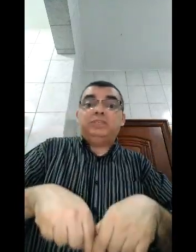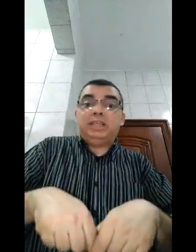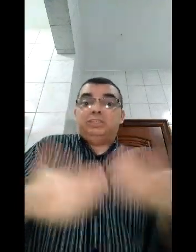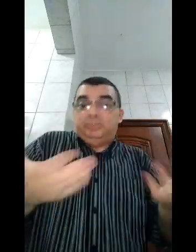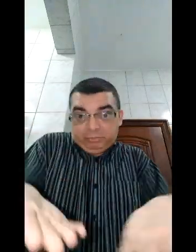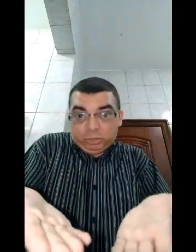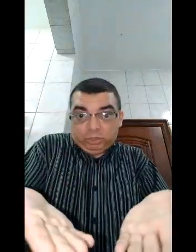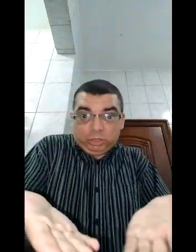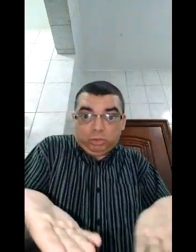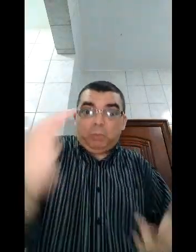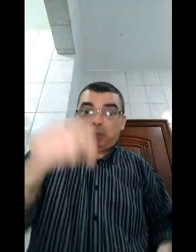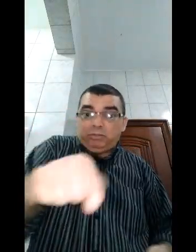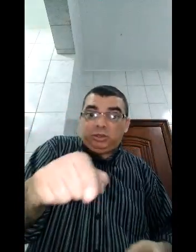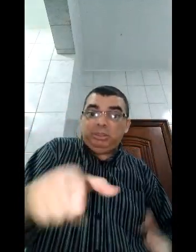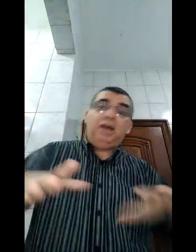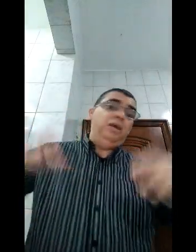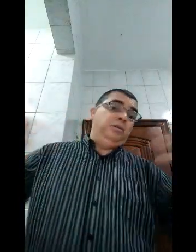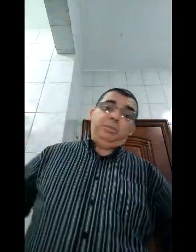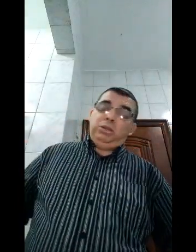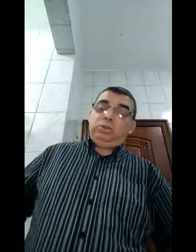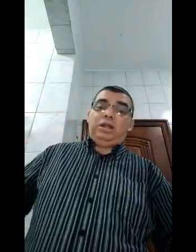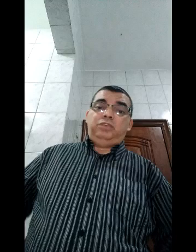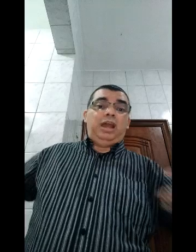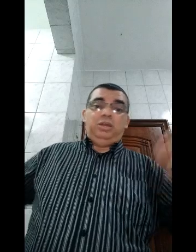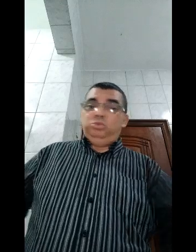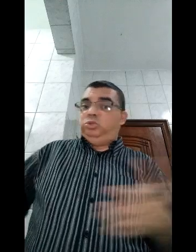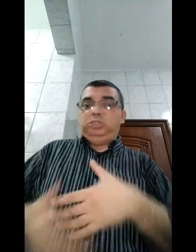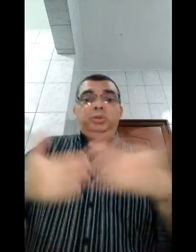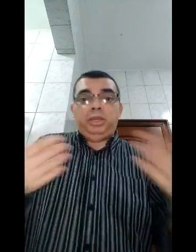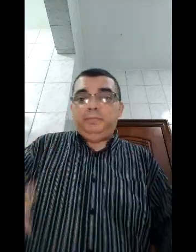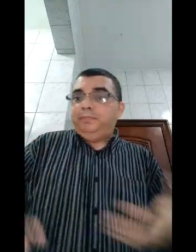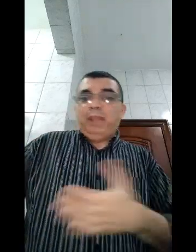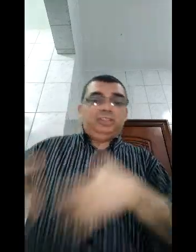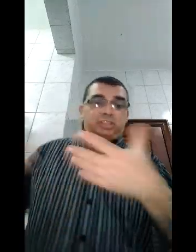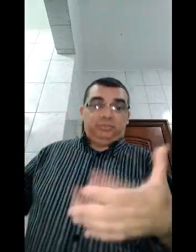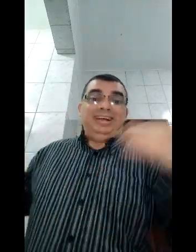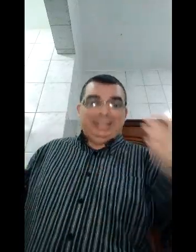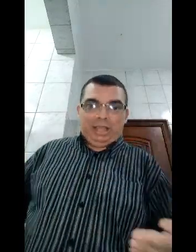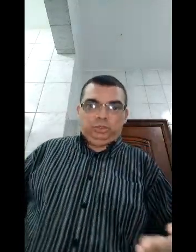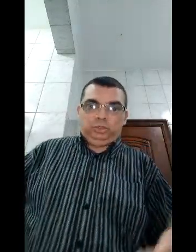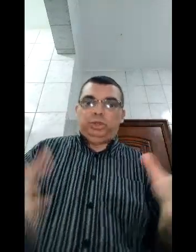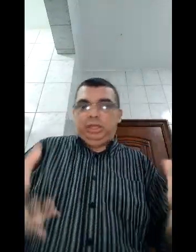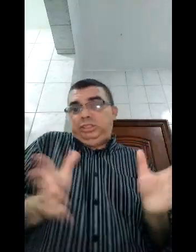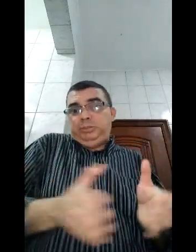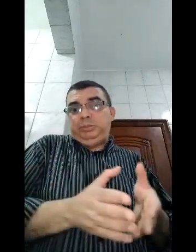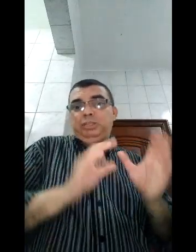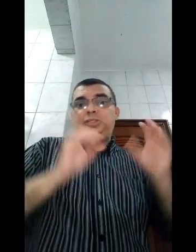você acha? Eu deixo na tua mão pra você comentar. Também não tenho nada que falar dos dois, porque a gente é fã da Jojo. Ele simplesmente